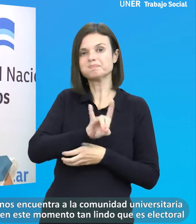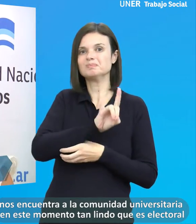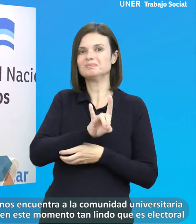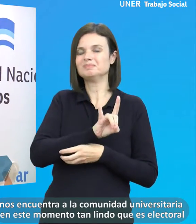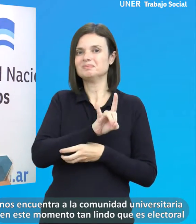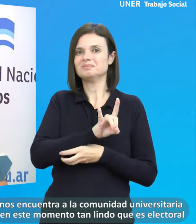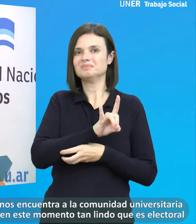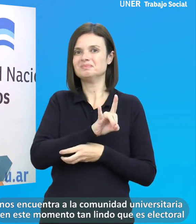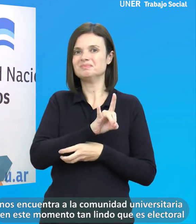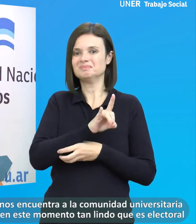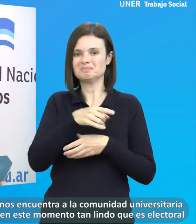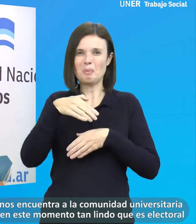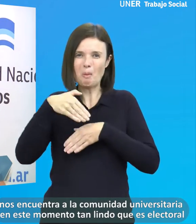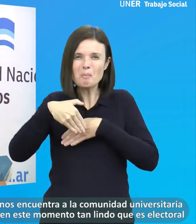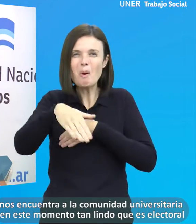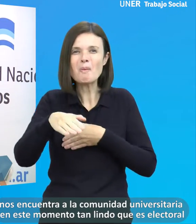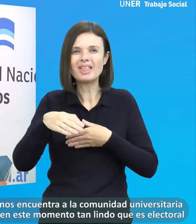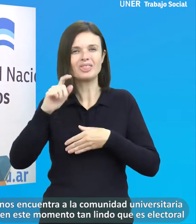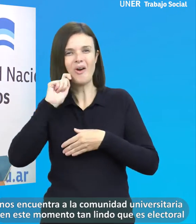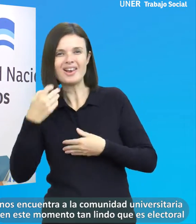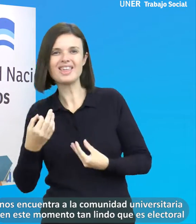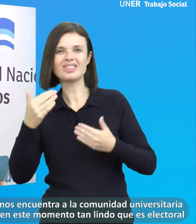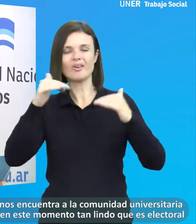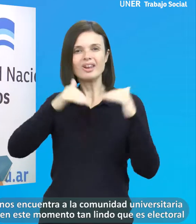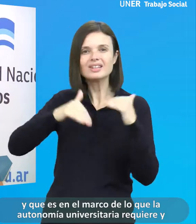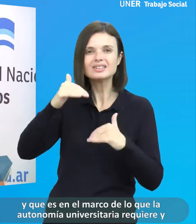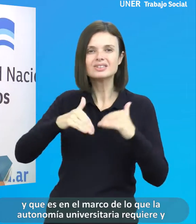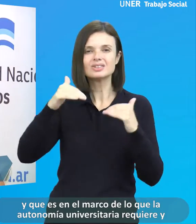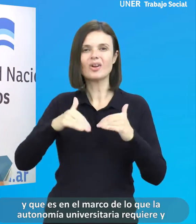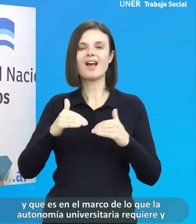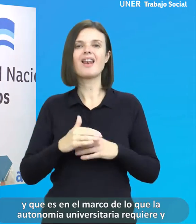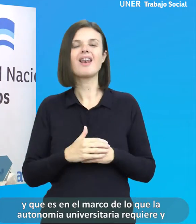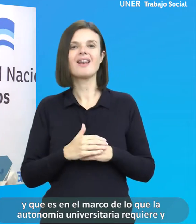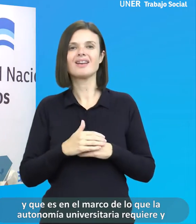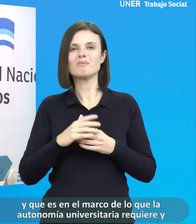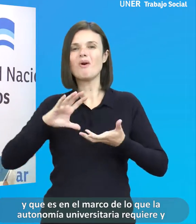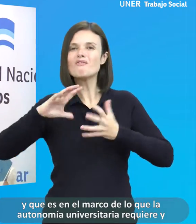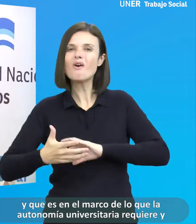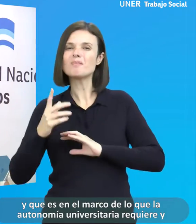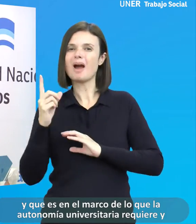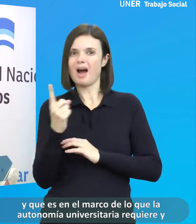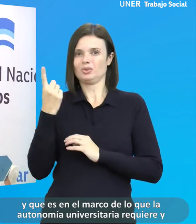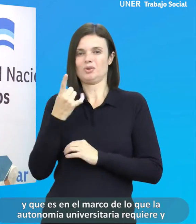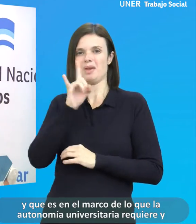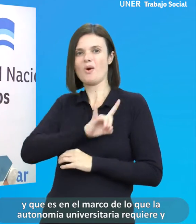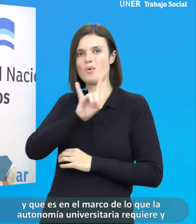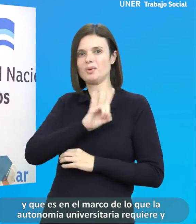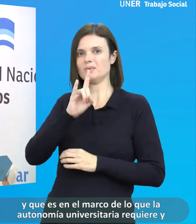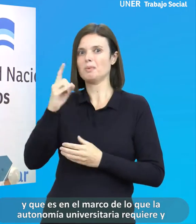en este momento tan lindo que es electoral y que es en el marco de lo que la autonomía universitaria